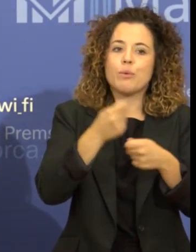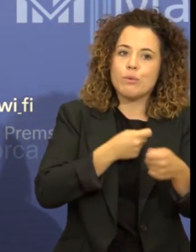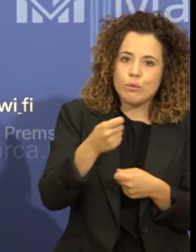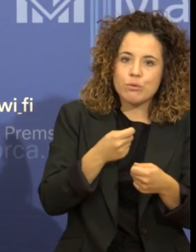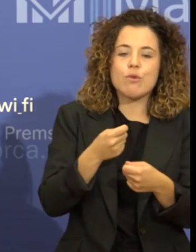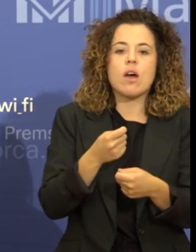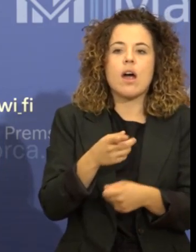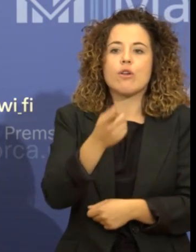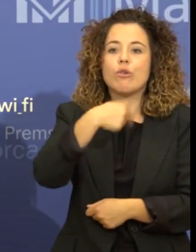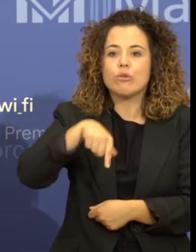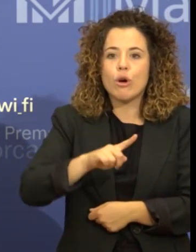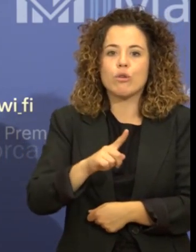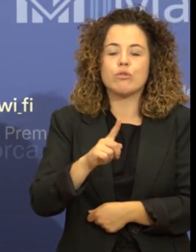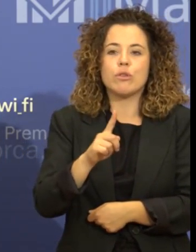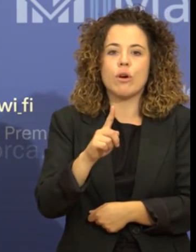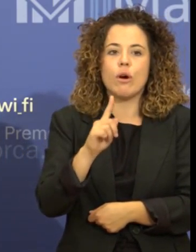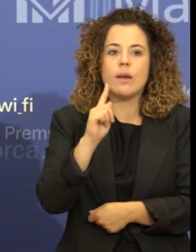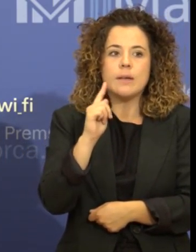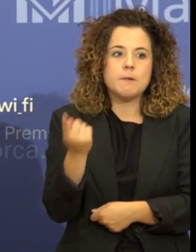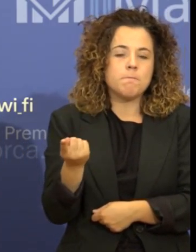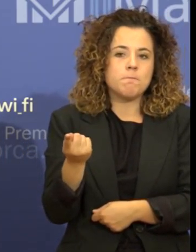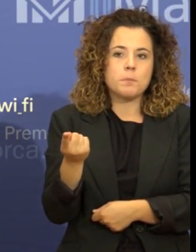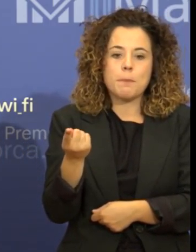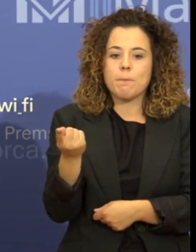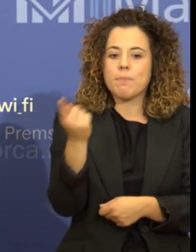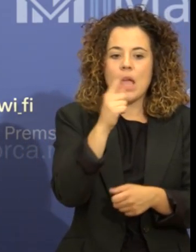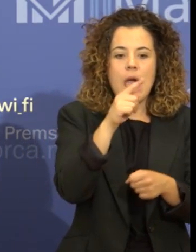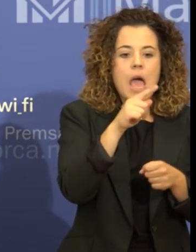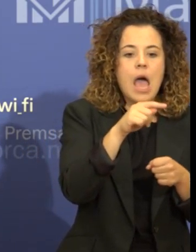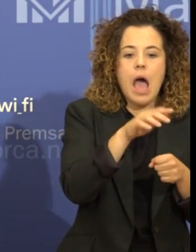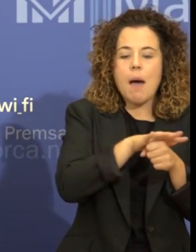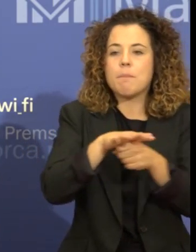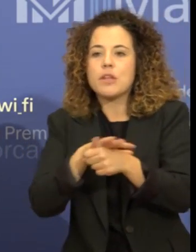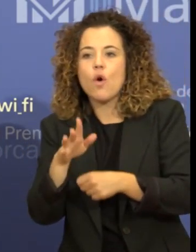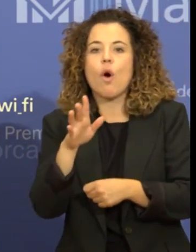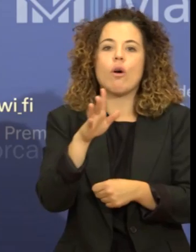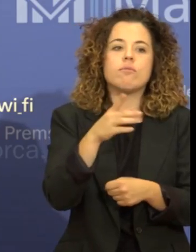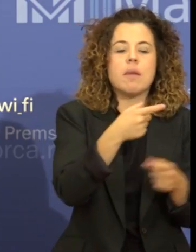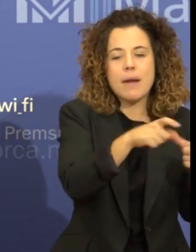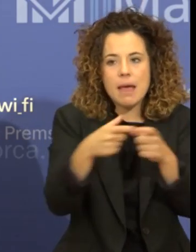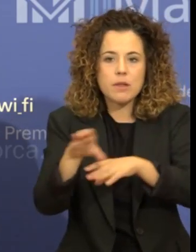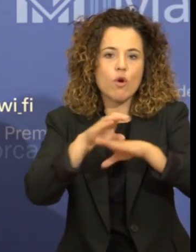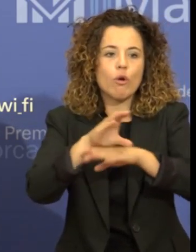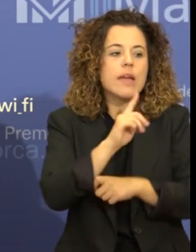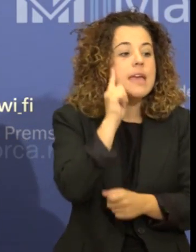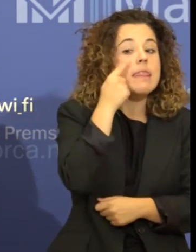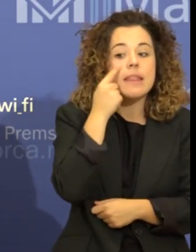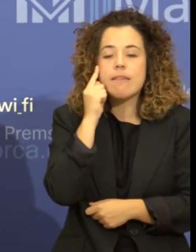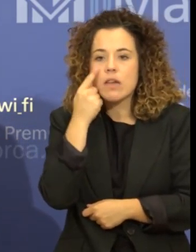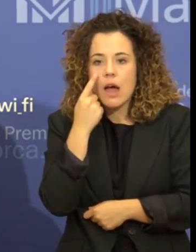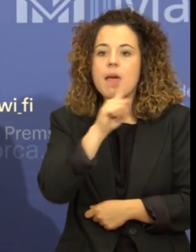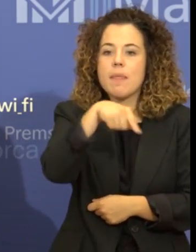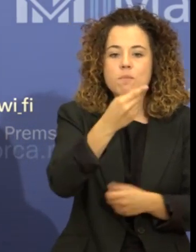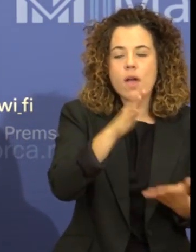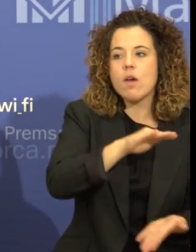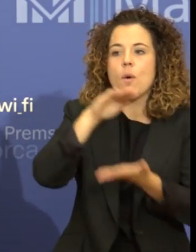identificar d'altres àmbits, d'altres departaments i d'altres sectors del Consell, puguin passar a l